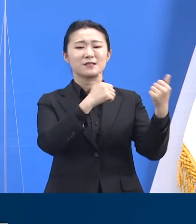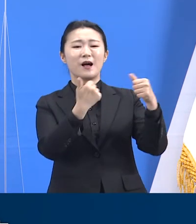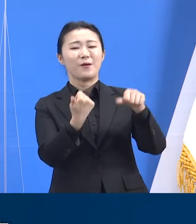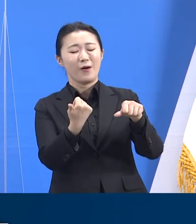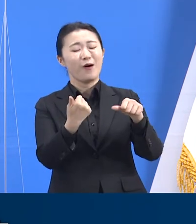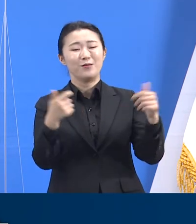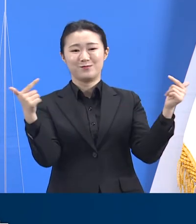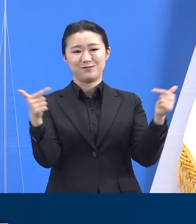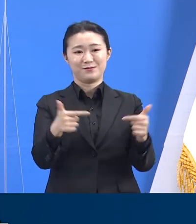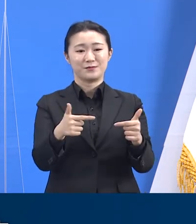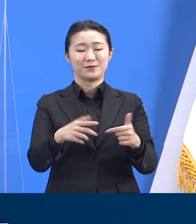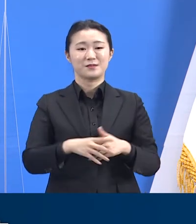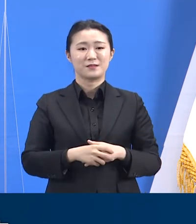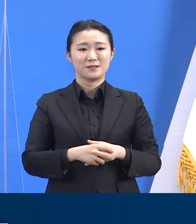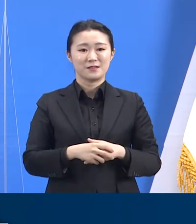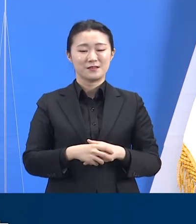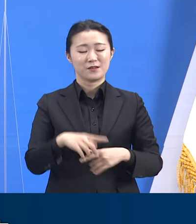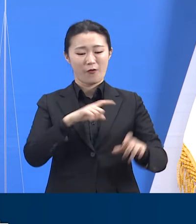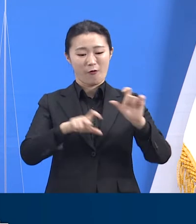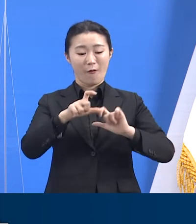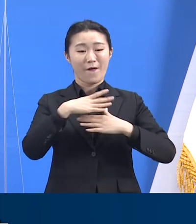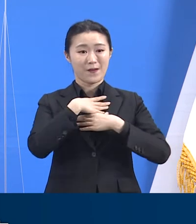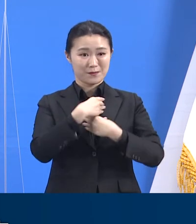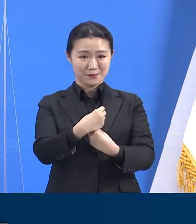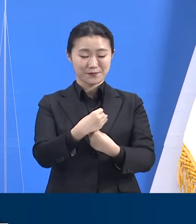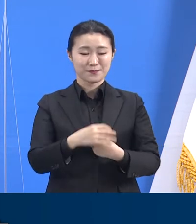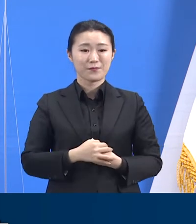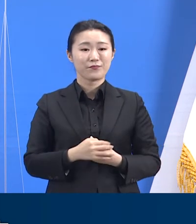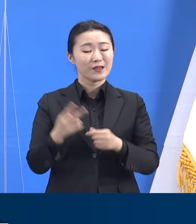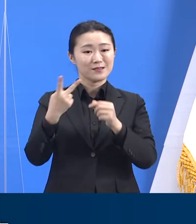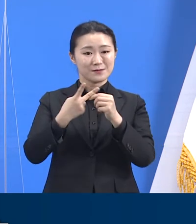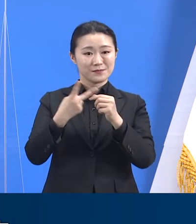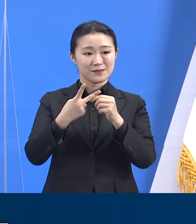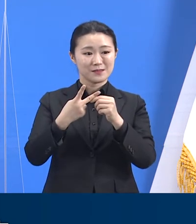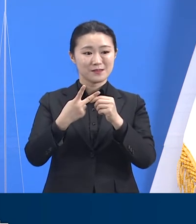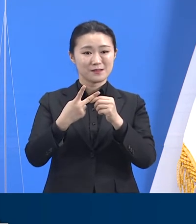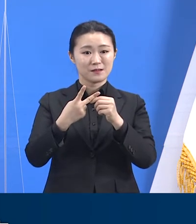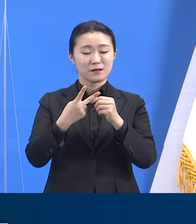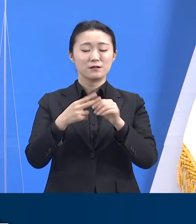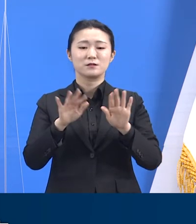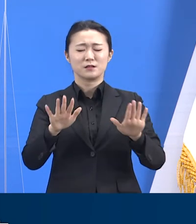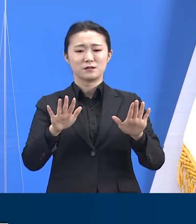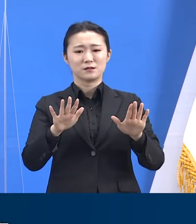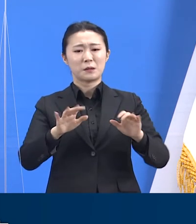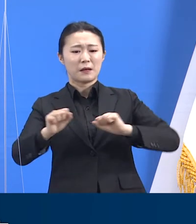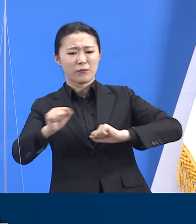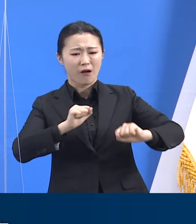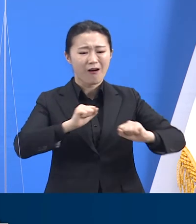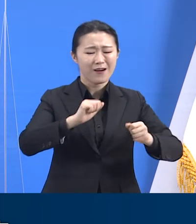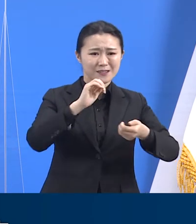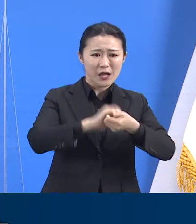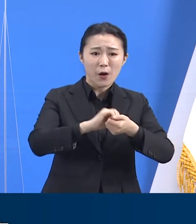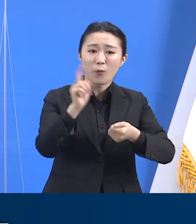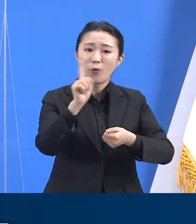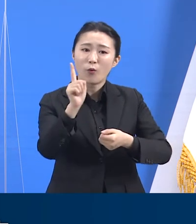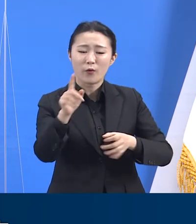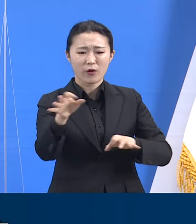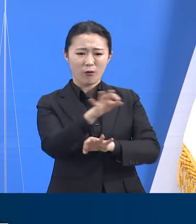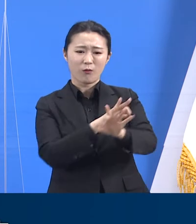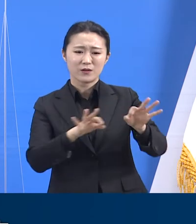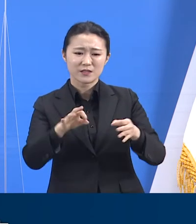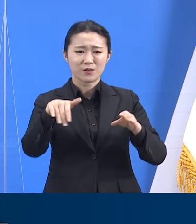안전해집니다. 다른 하나는 현재 사람들이 활동에 제약이 있는 경제, 문화, 교육 등